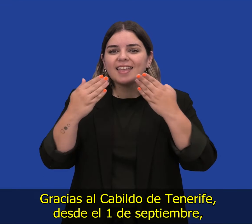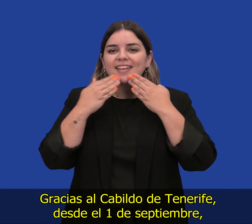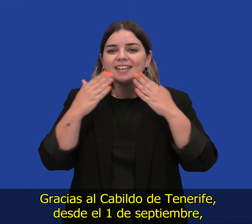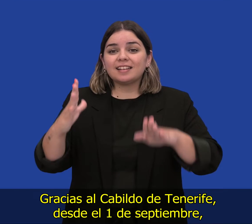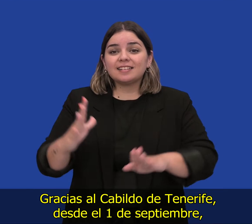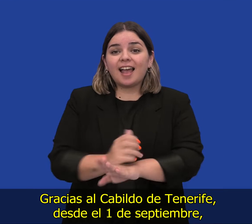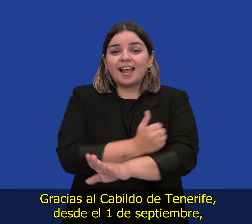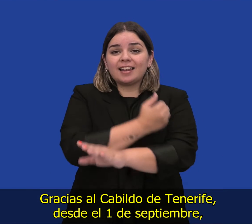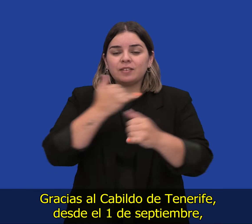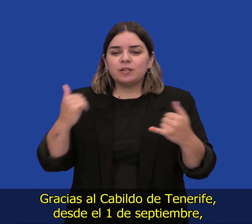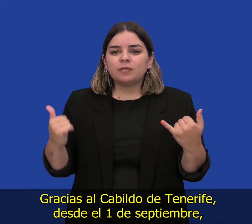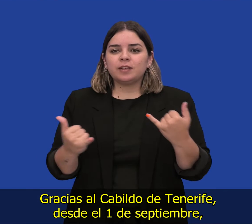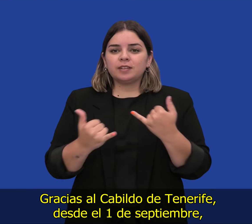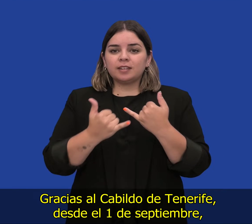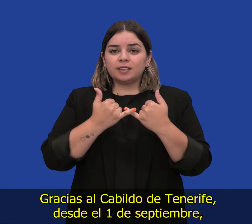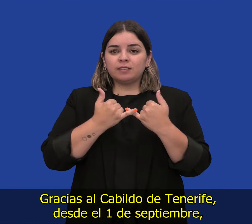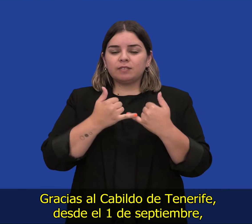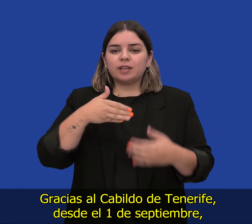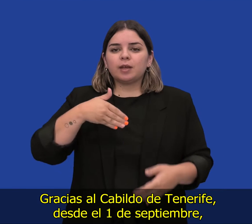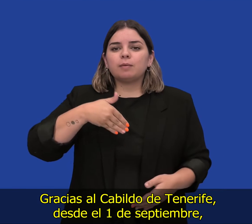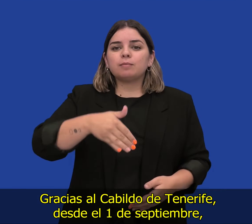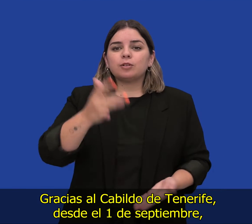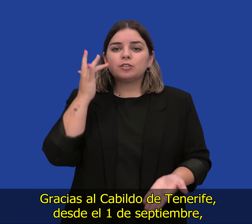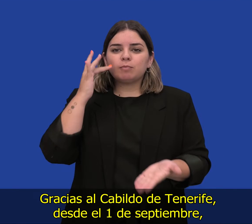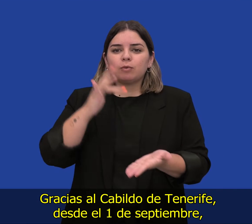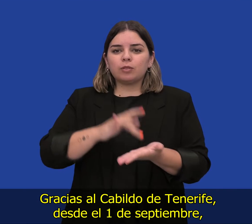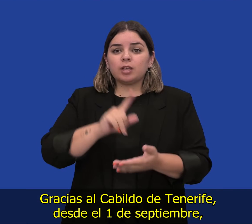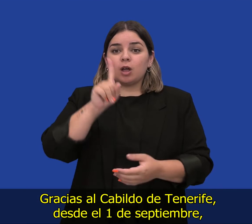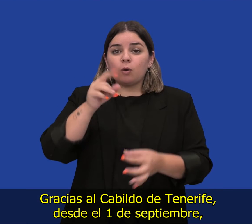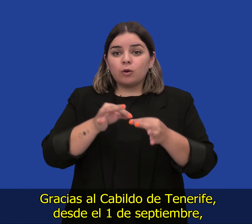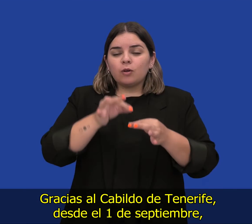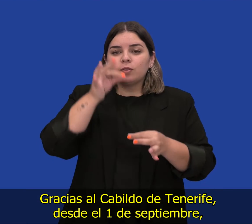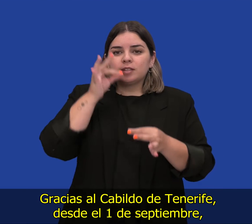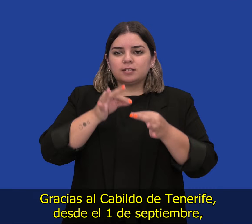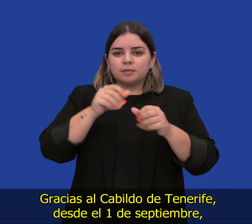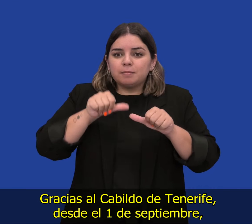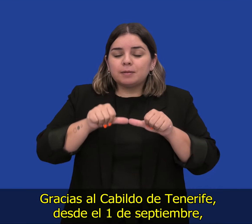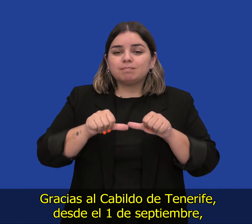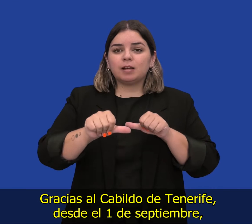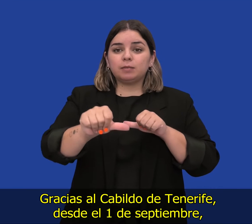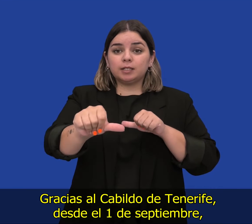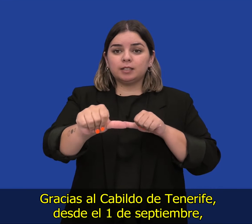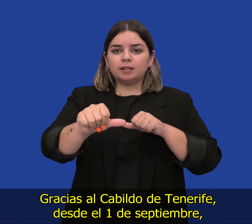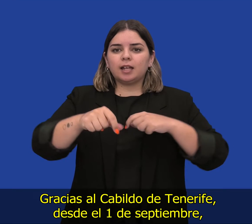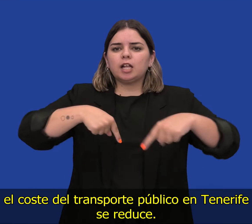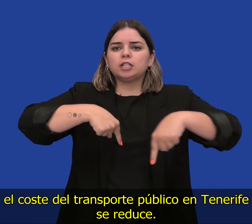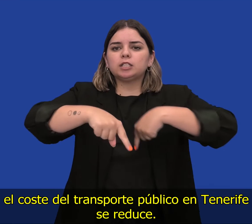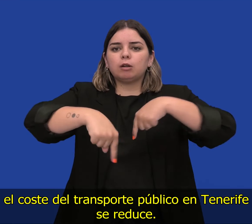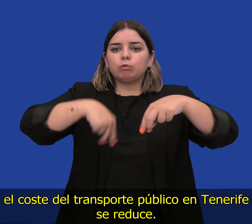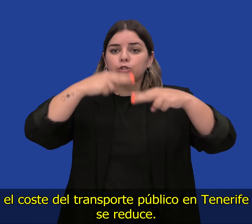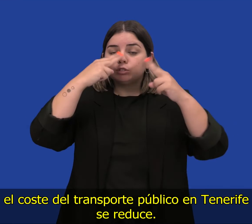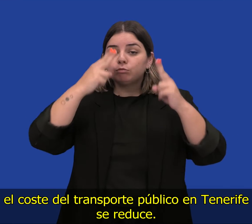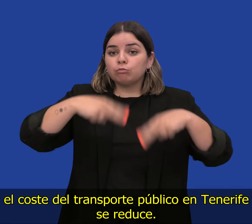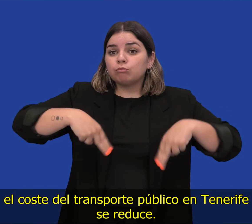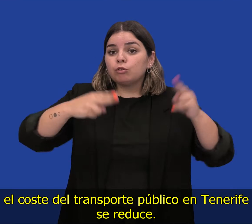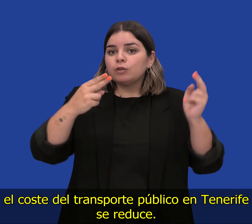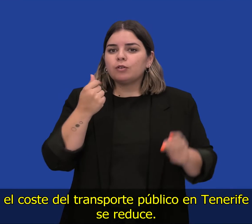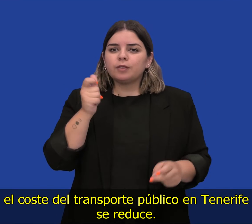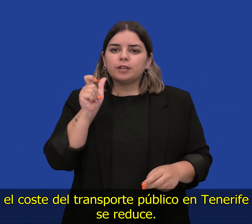Gracias al Cabildo de Tenerife, desde el 1 de septiembre, el coste del transporte público en